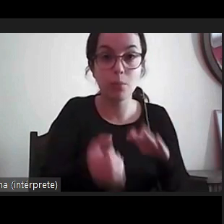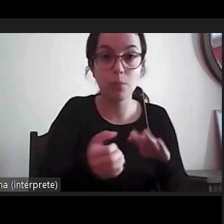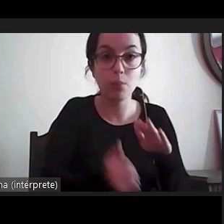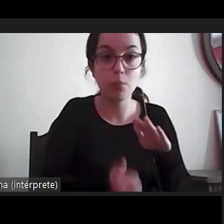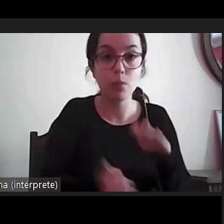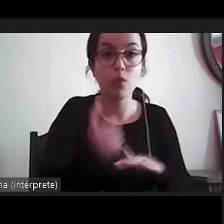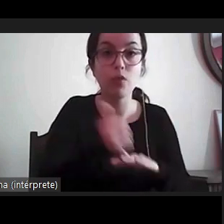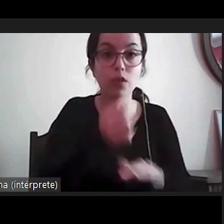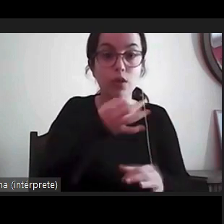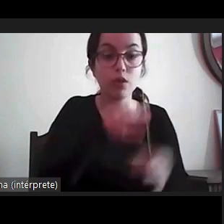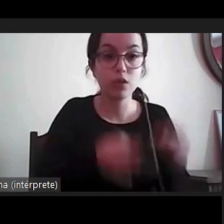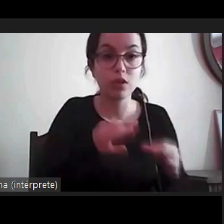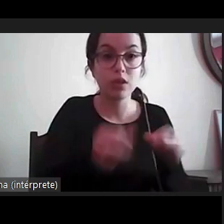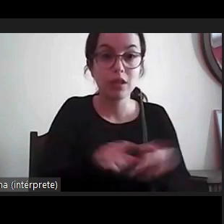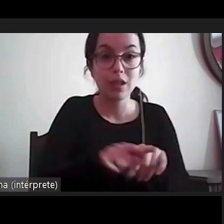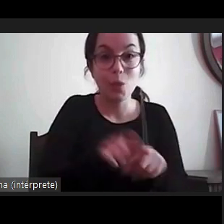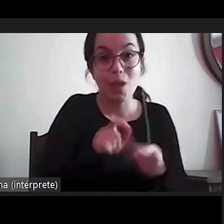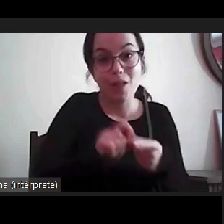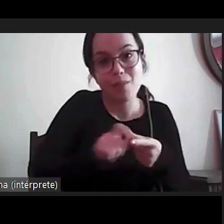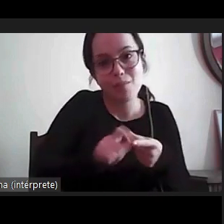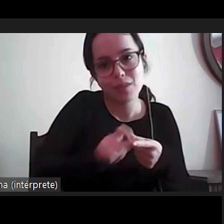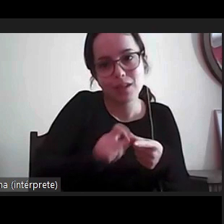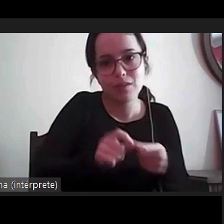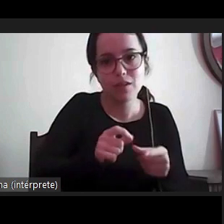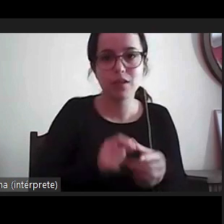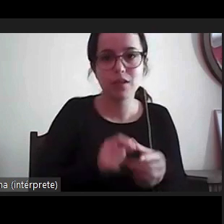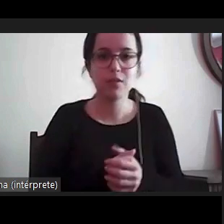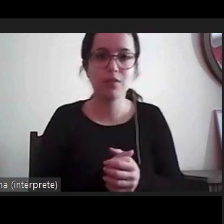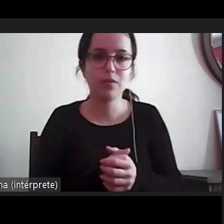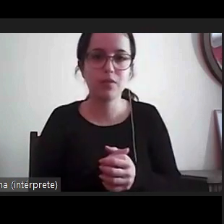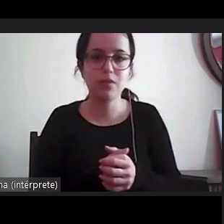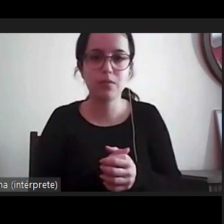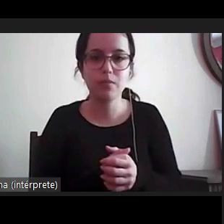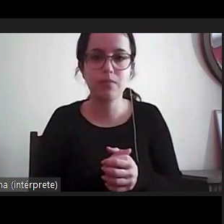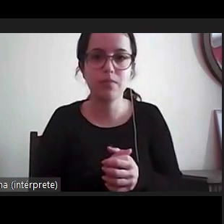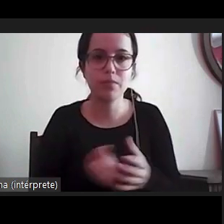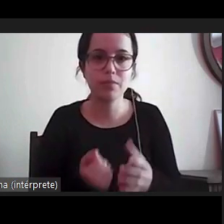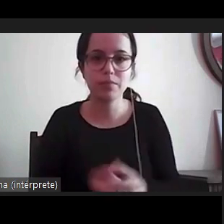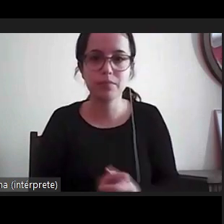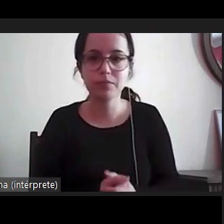verdadeiramente peculiar ou seja ele por um lado pode entrar